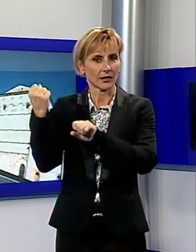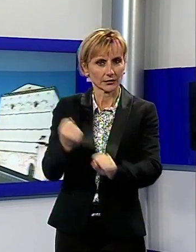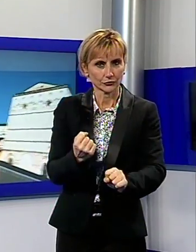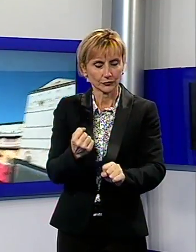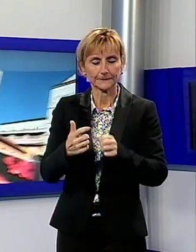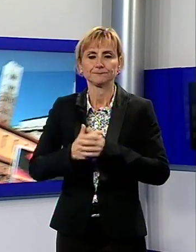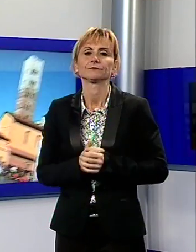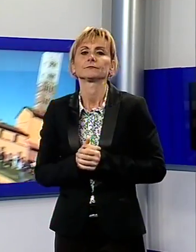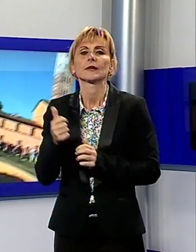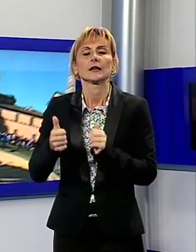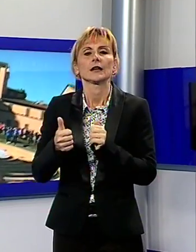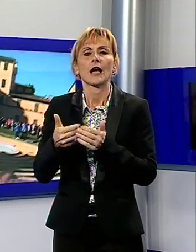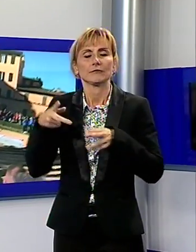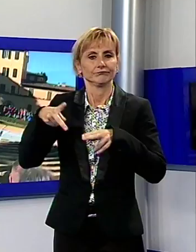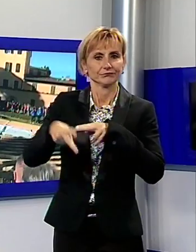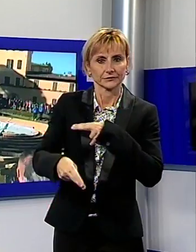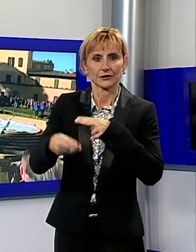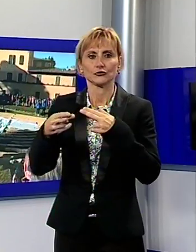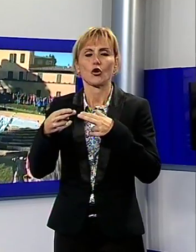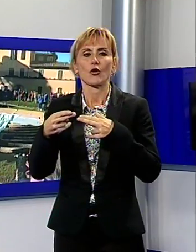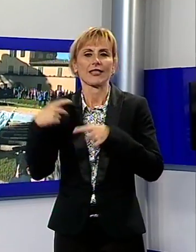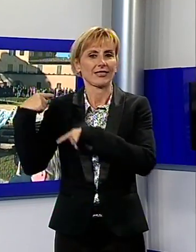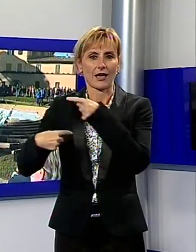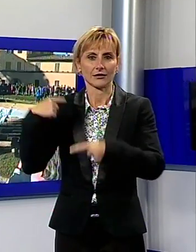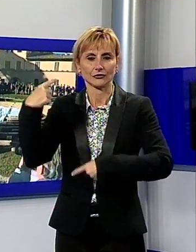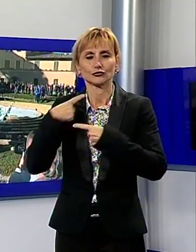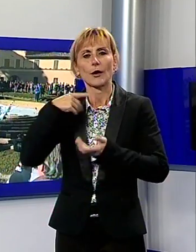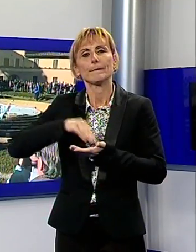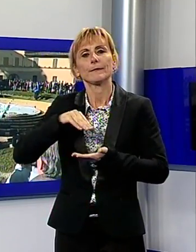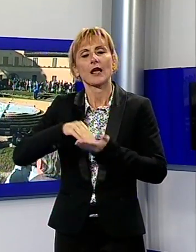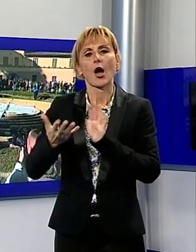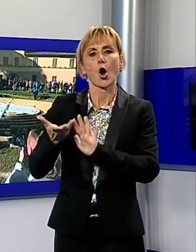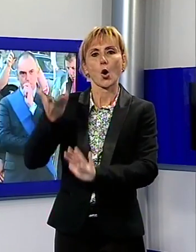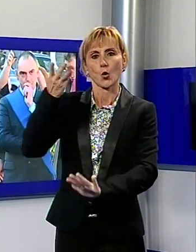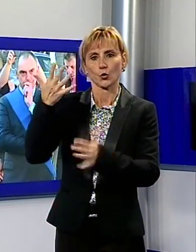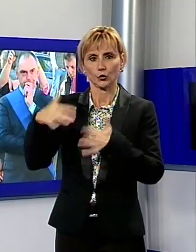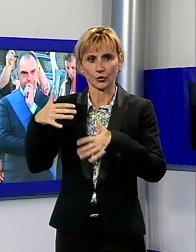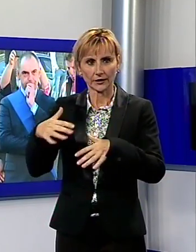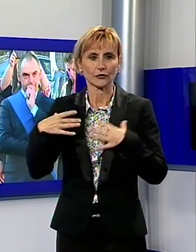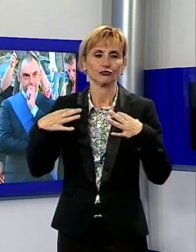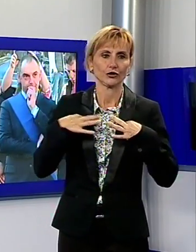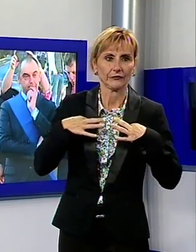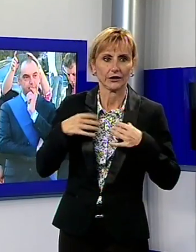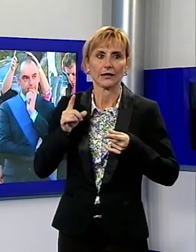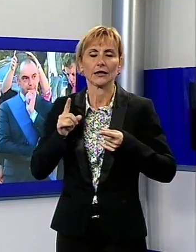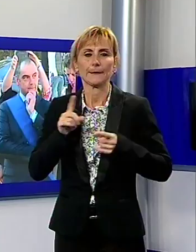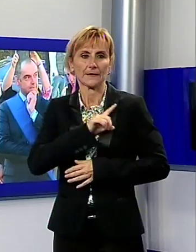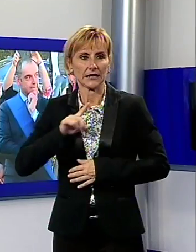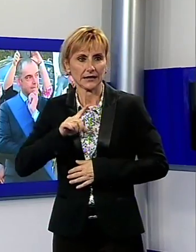tradizionale cerimonia di inaugurazione alla presenza delle massime autorità civili e militari. Per il virtuale